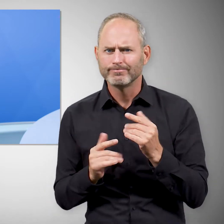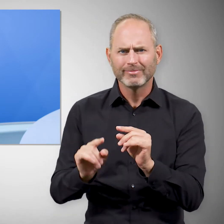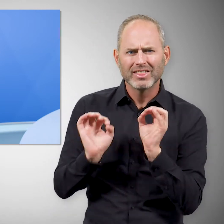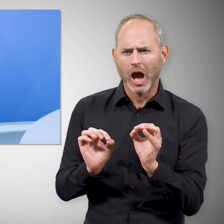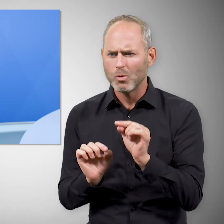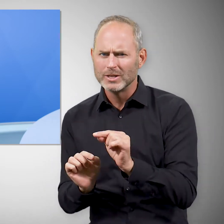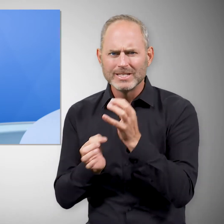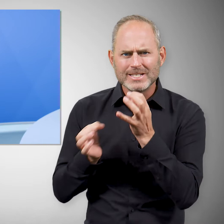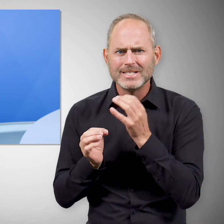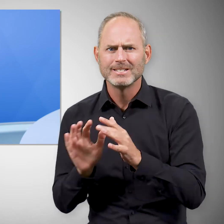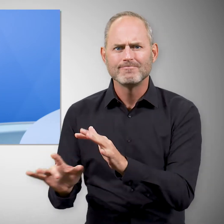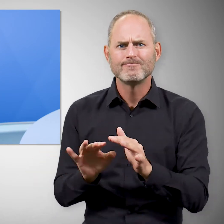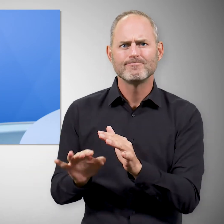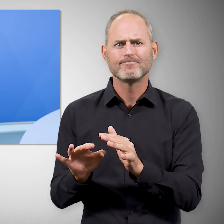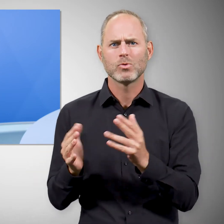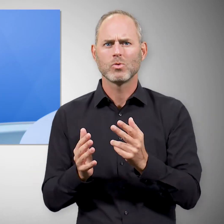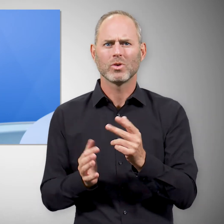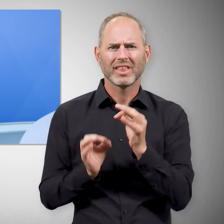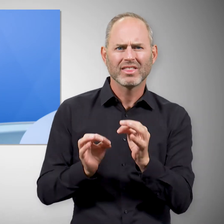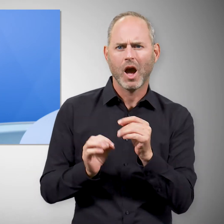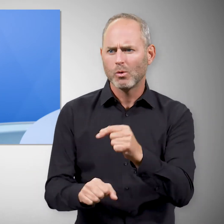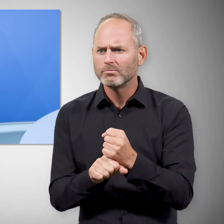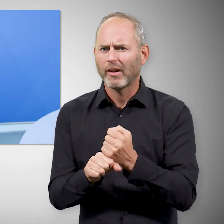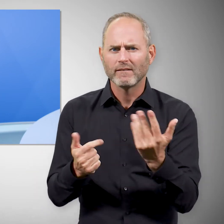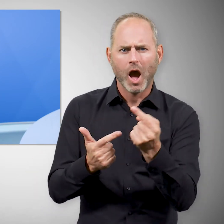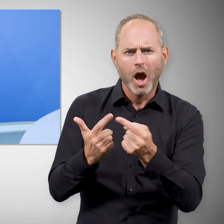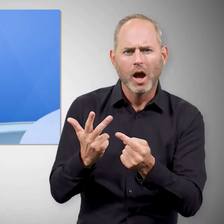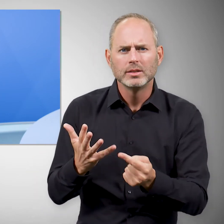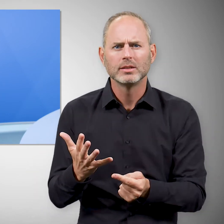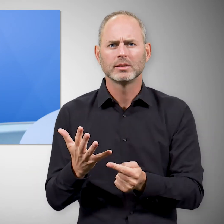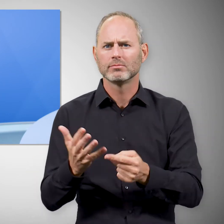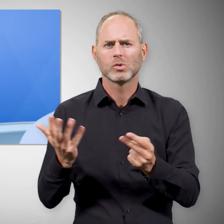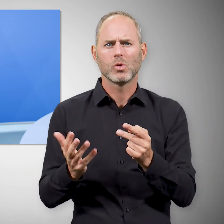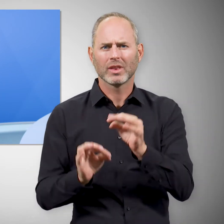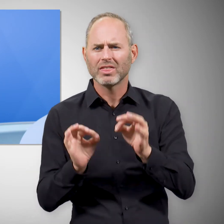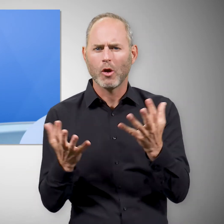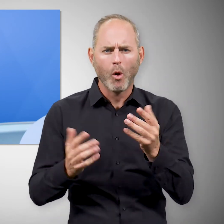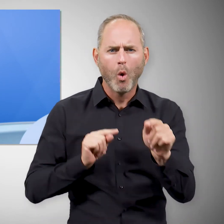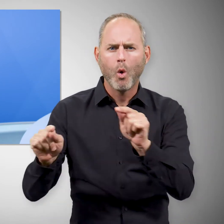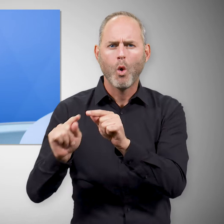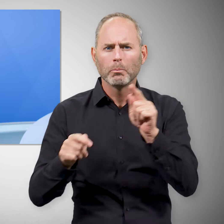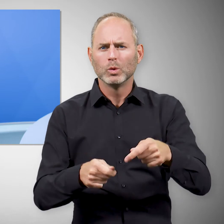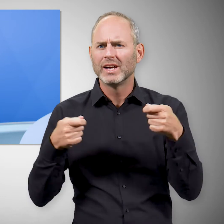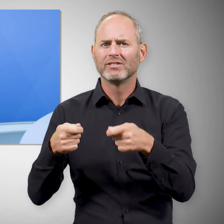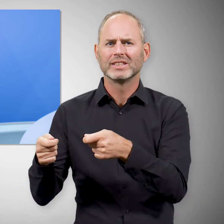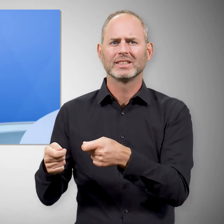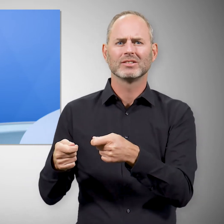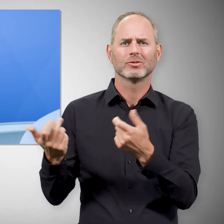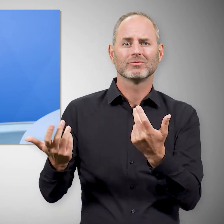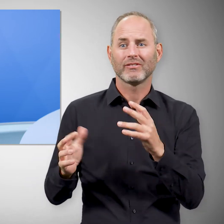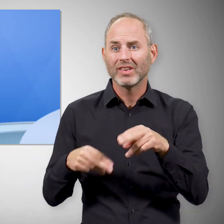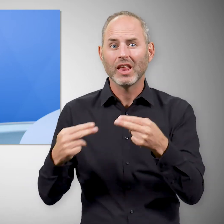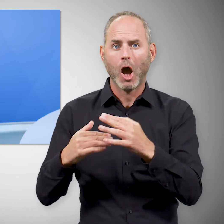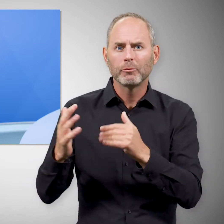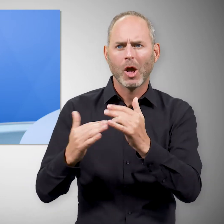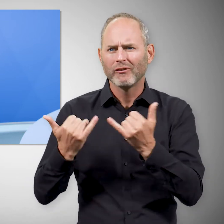ganz konkret feststellen, was alles gemacht werden muss, wo überall investiert werden muss, wie man